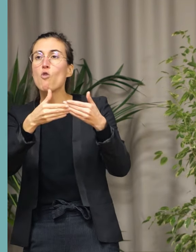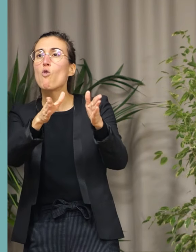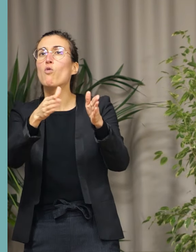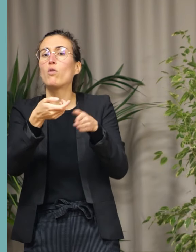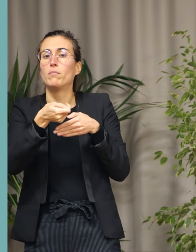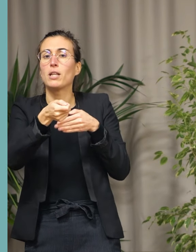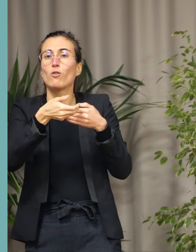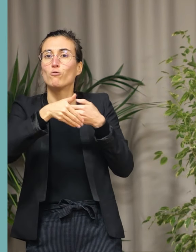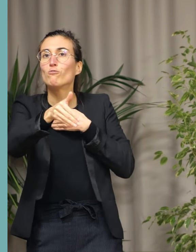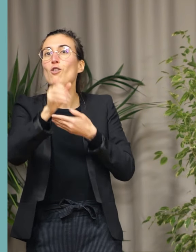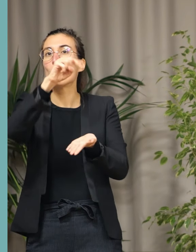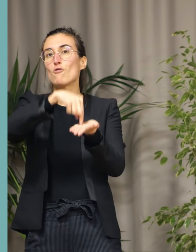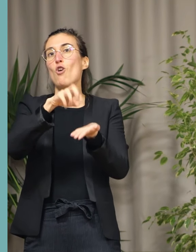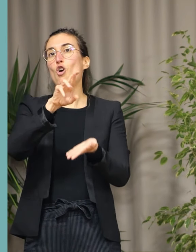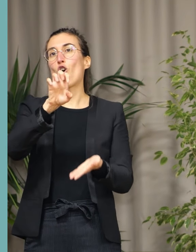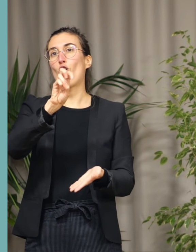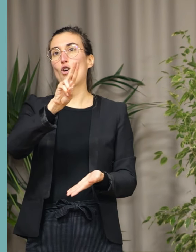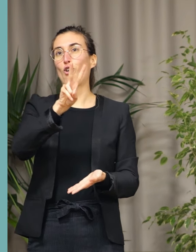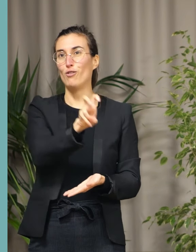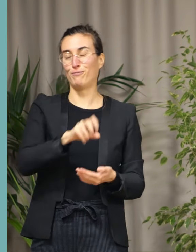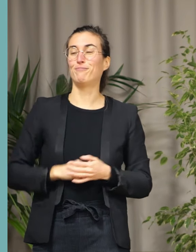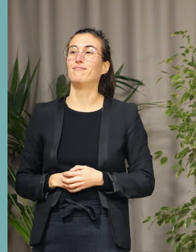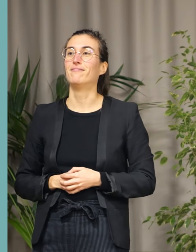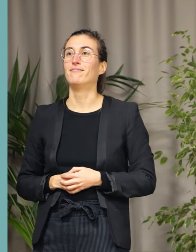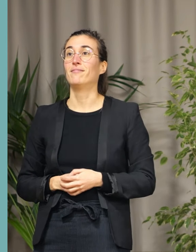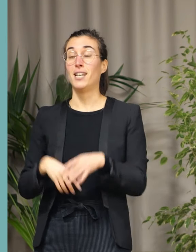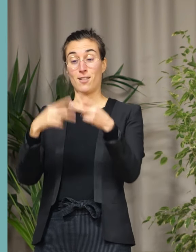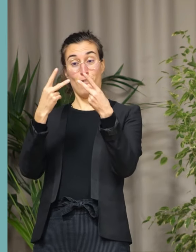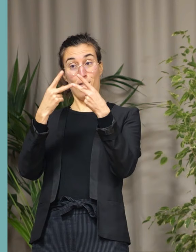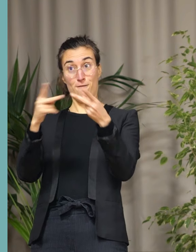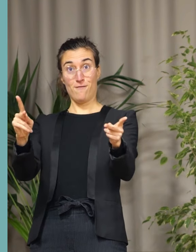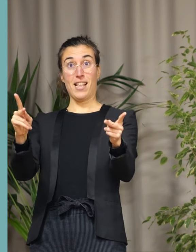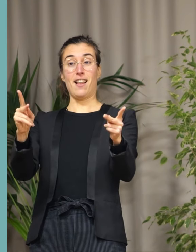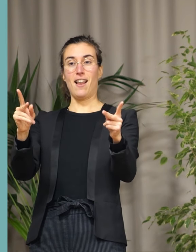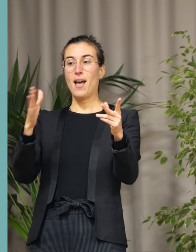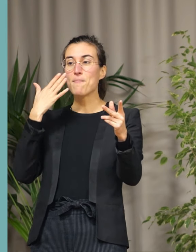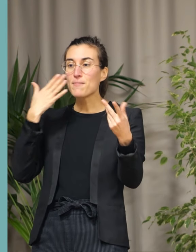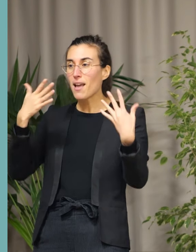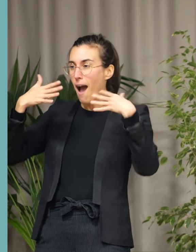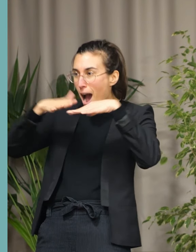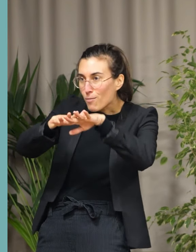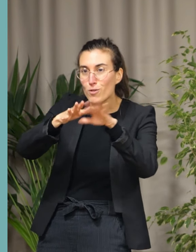à la rue. La vie est belle quand la ville est harmonie.